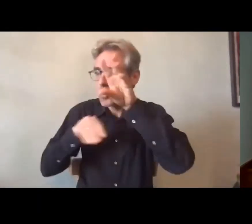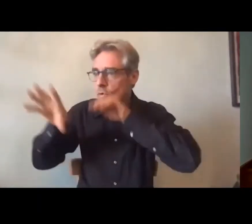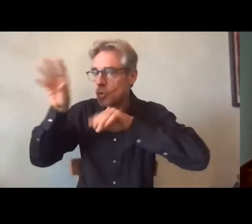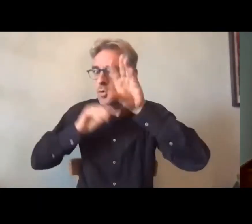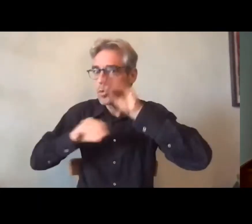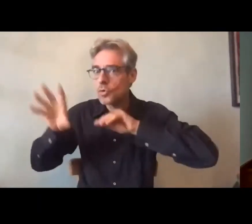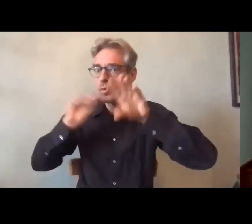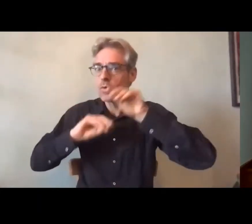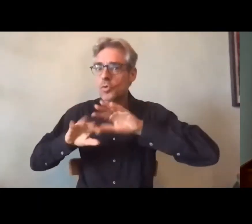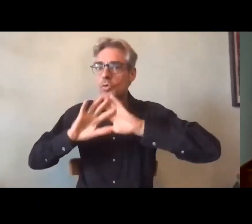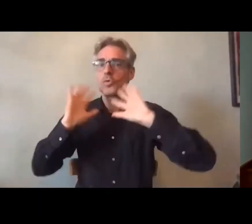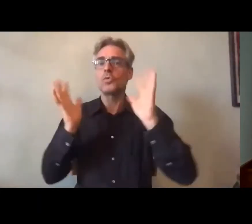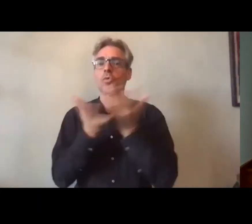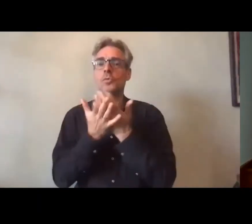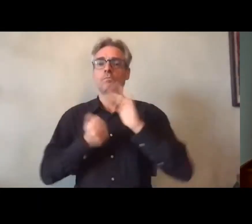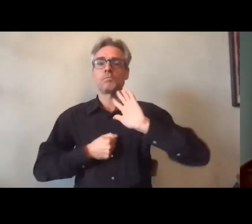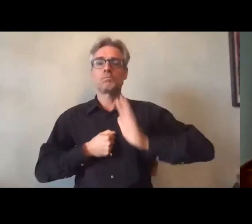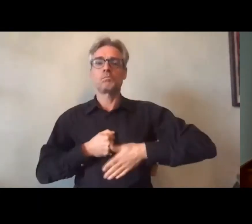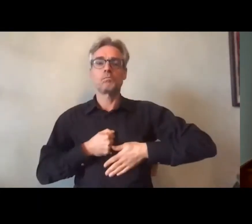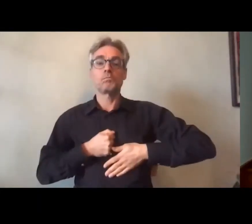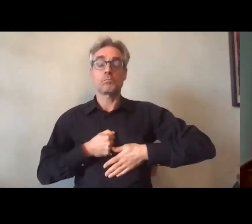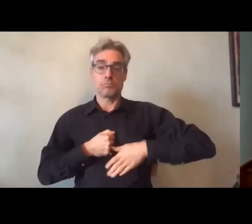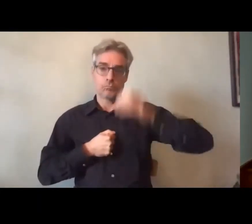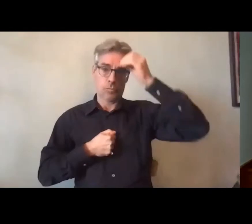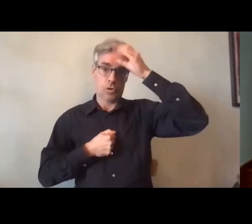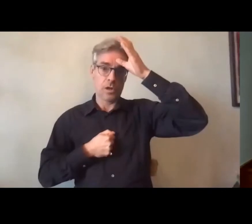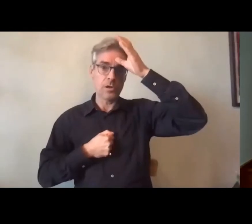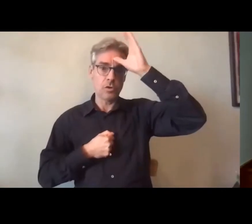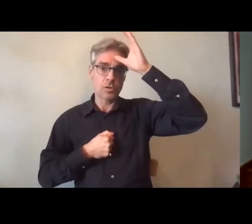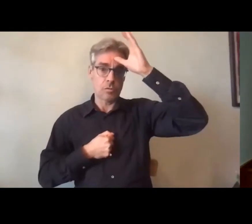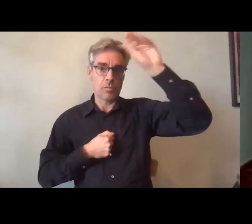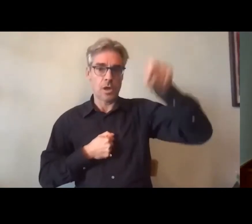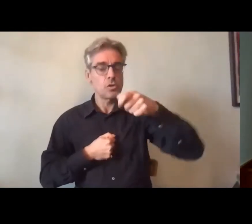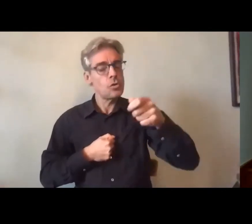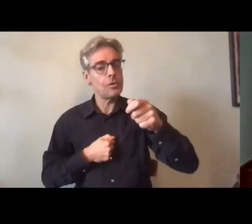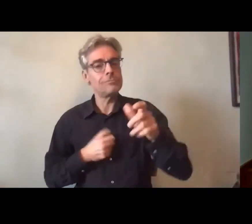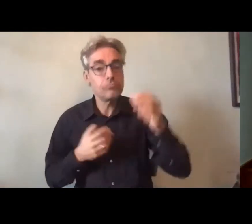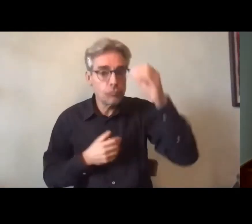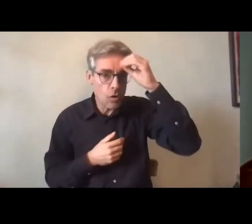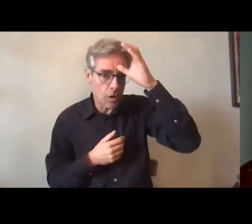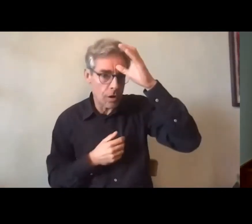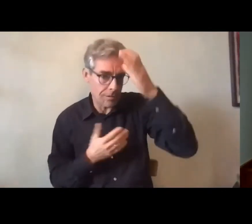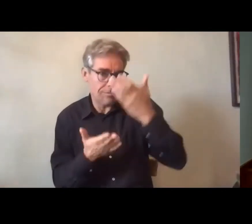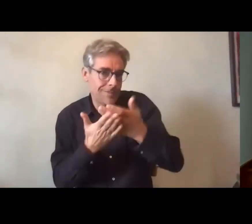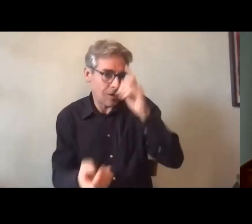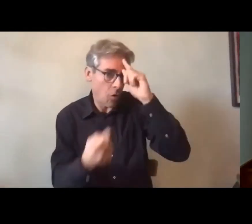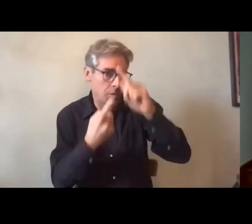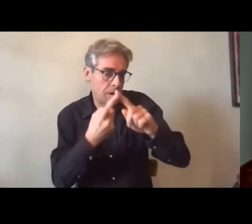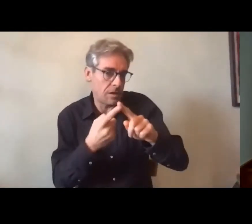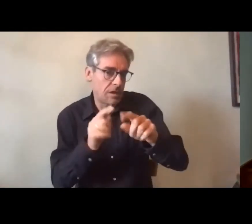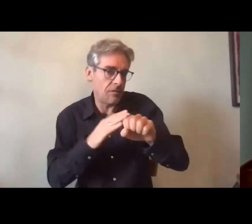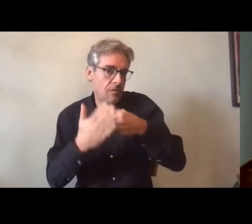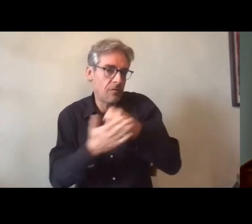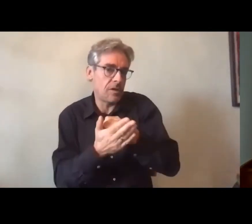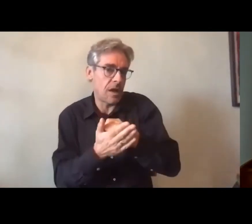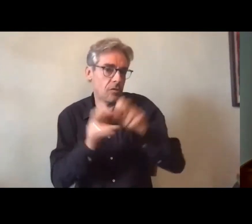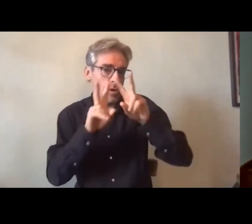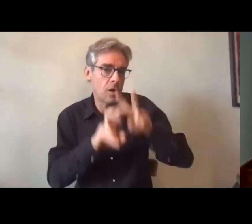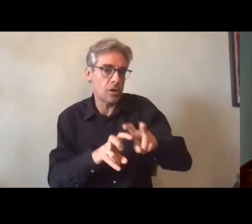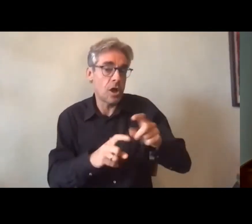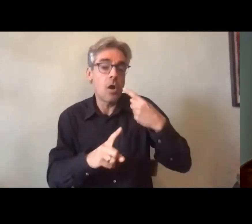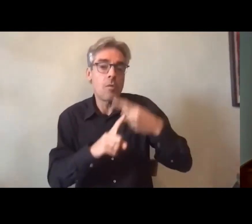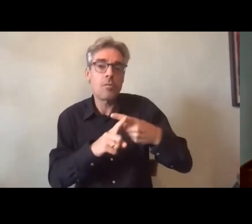travaux sur le plan des connaissances parce que c'est bien effectivement finalement la finalité de la recherche mais aussi sous l'angle des